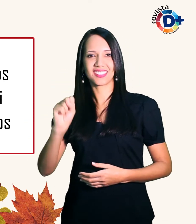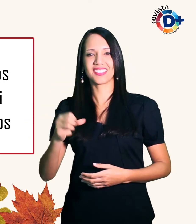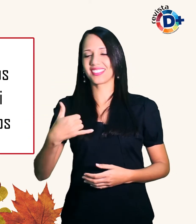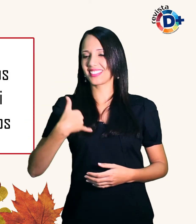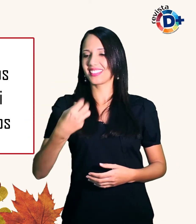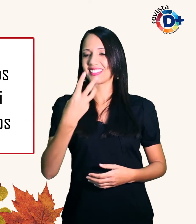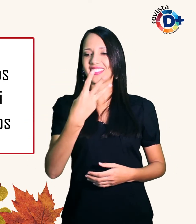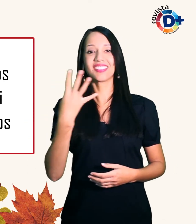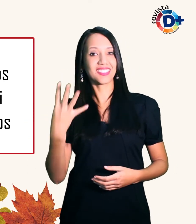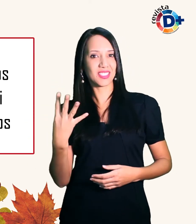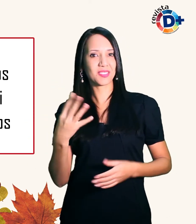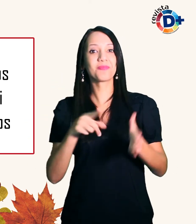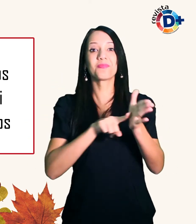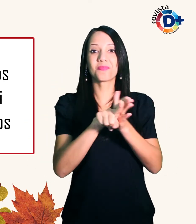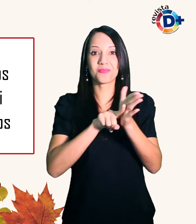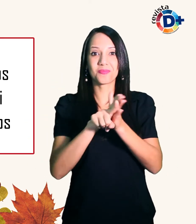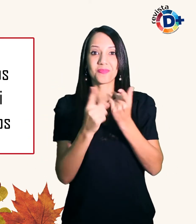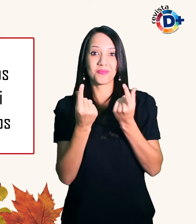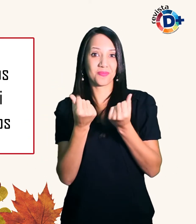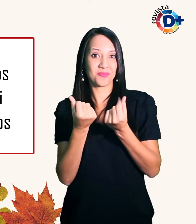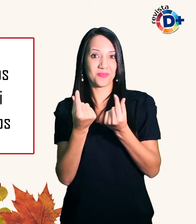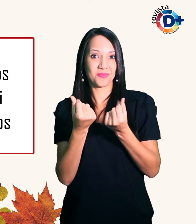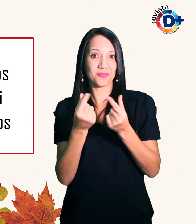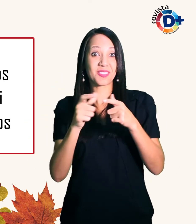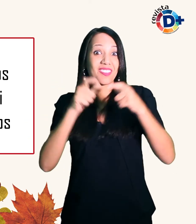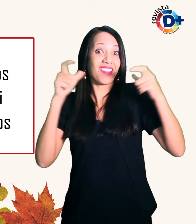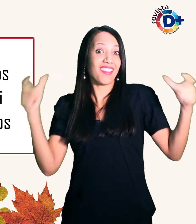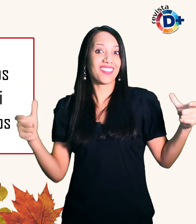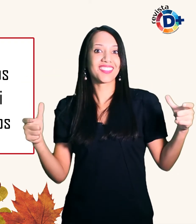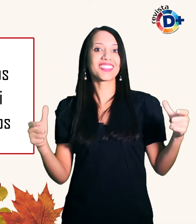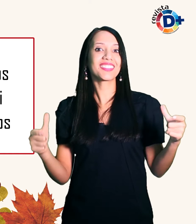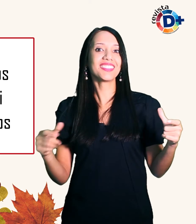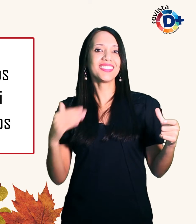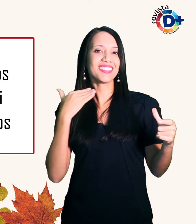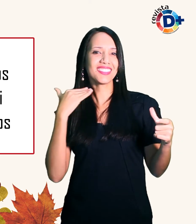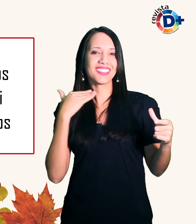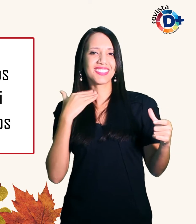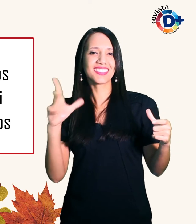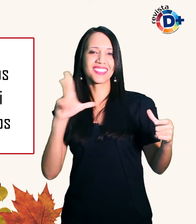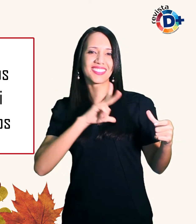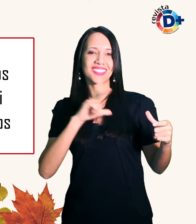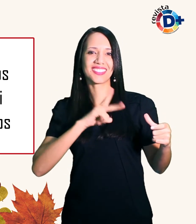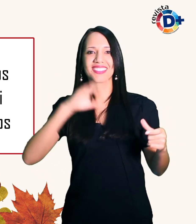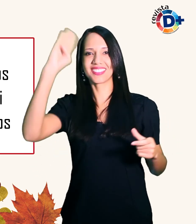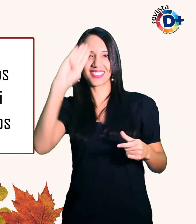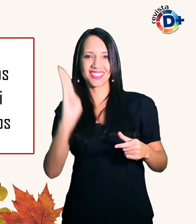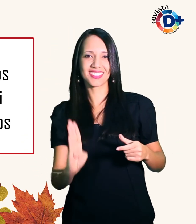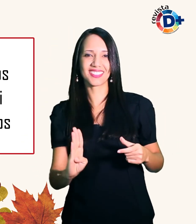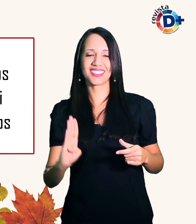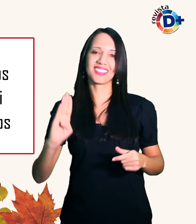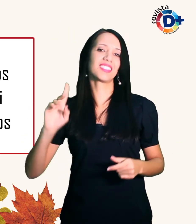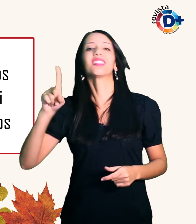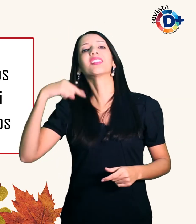é analista financeiro no maior banco privado do país advogado músico